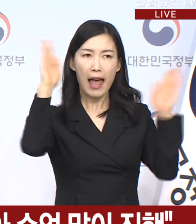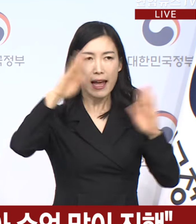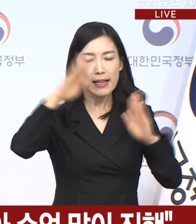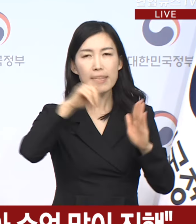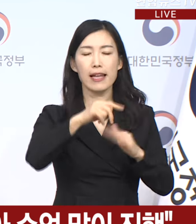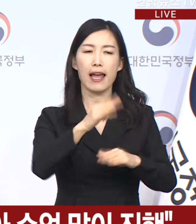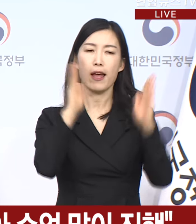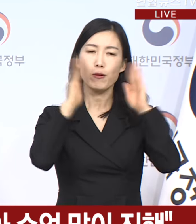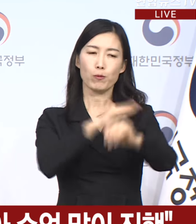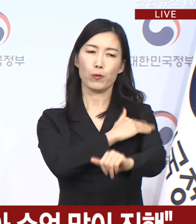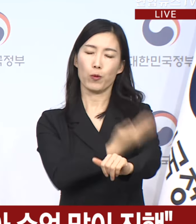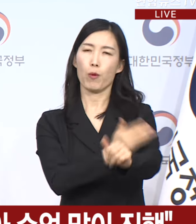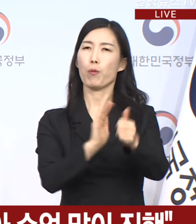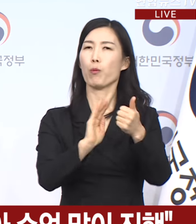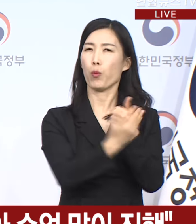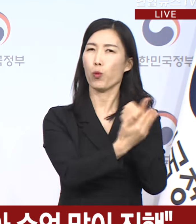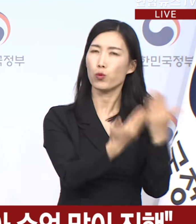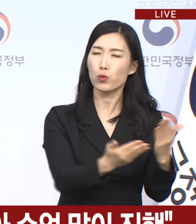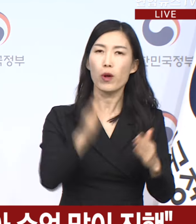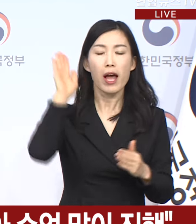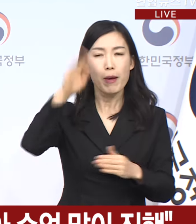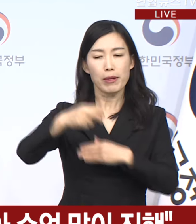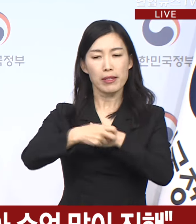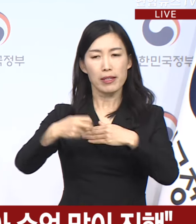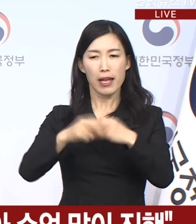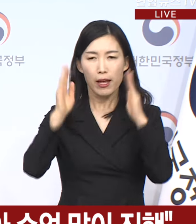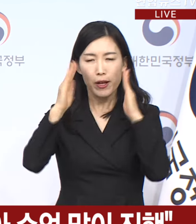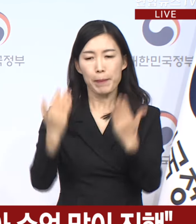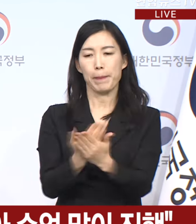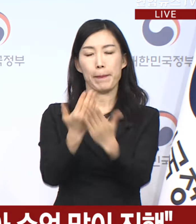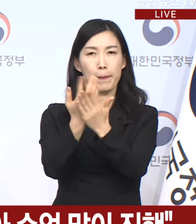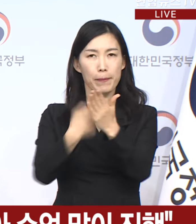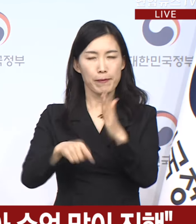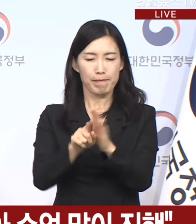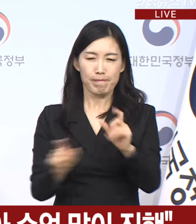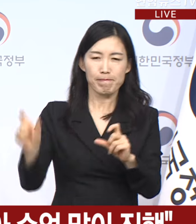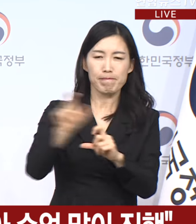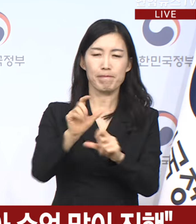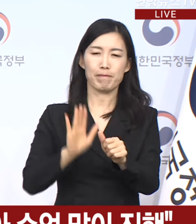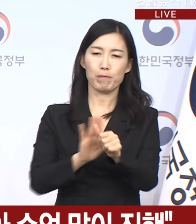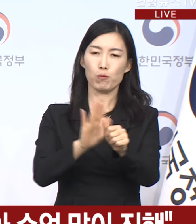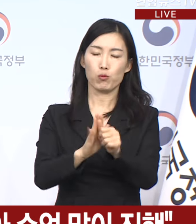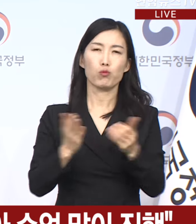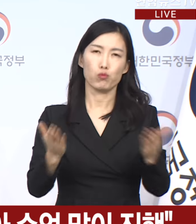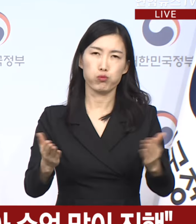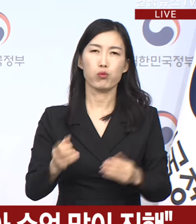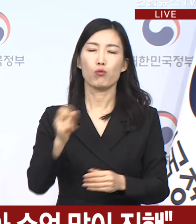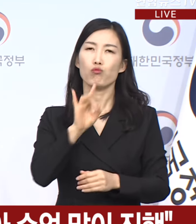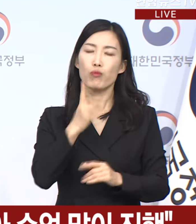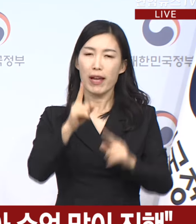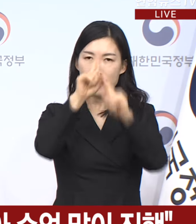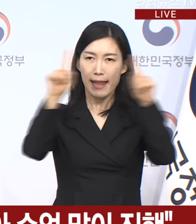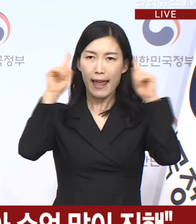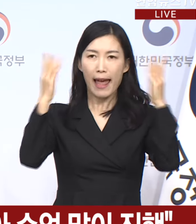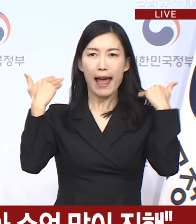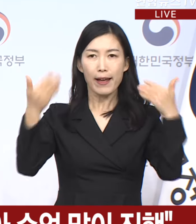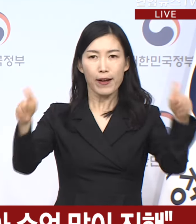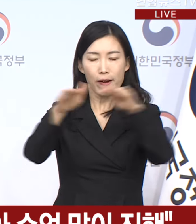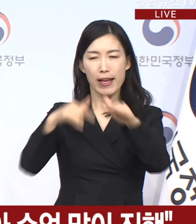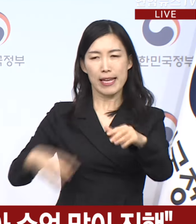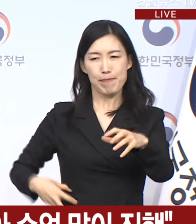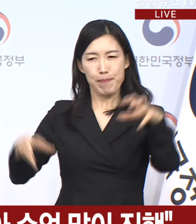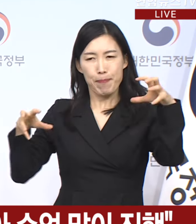보호하고 정상적인 의학 교육 운영을 위해 적극 지원하고 대학과 힘을 모아 나가겠습니다.